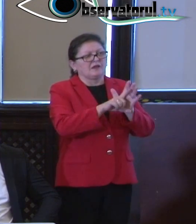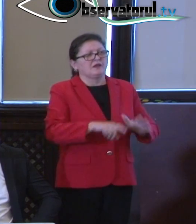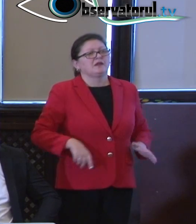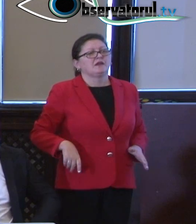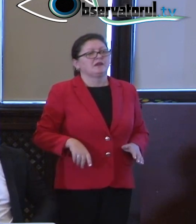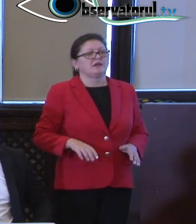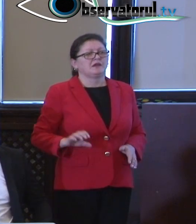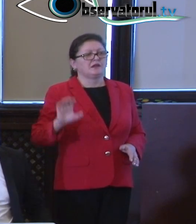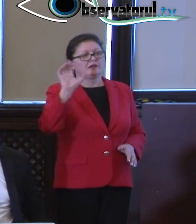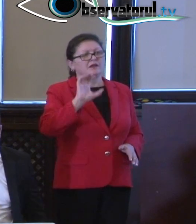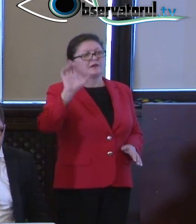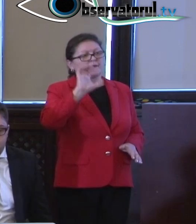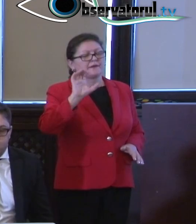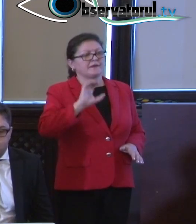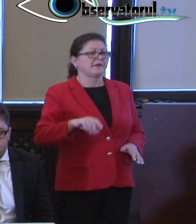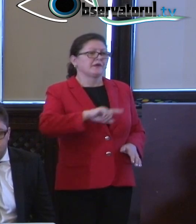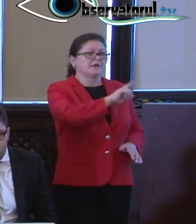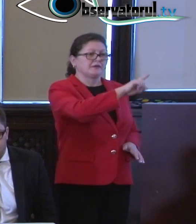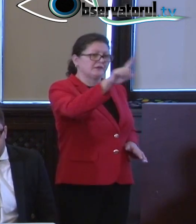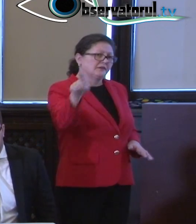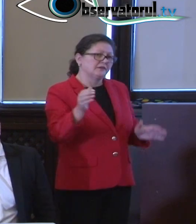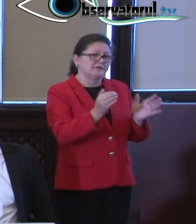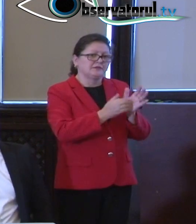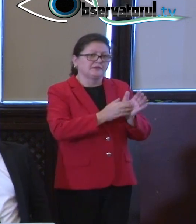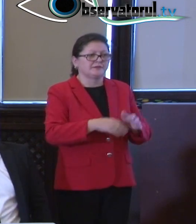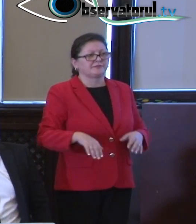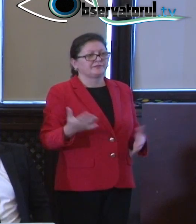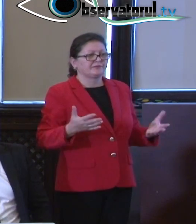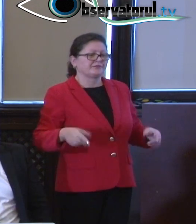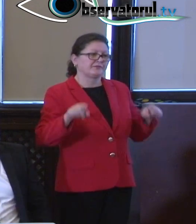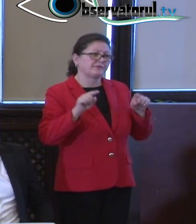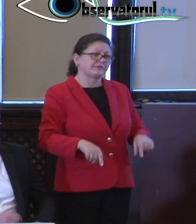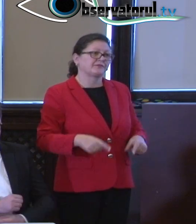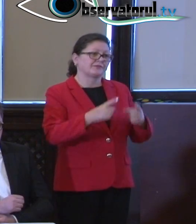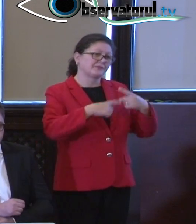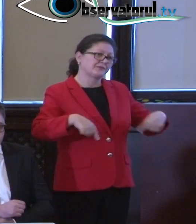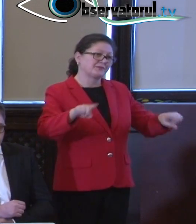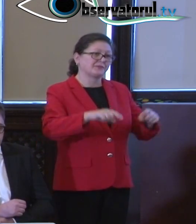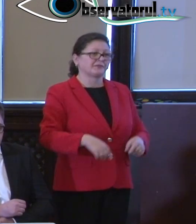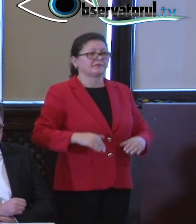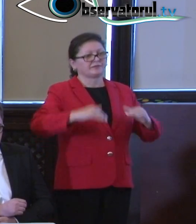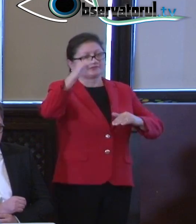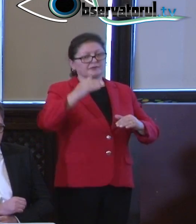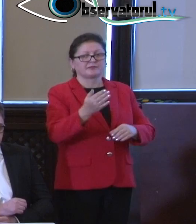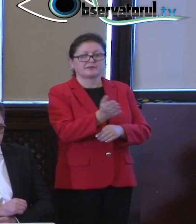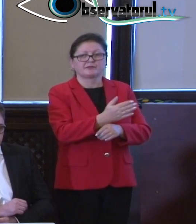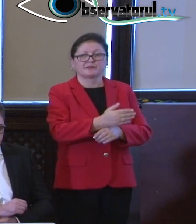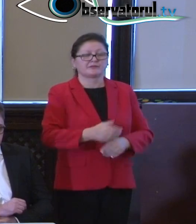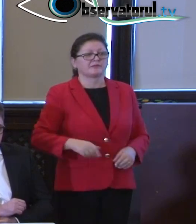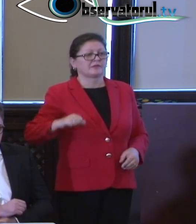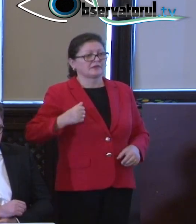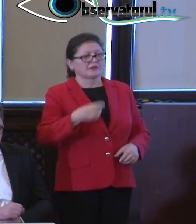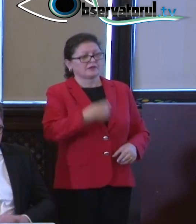nevoile pe care le avem și noi la nivel național. Și spun și noi pentru că sunt un om care lucrează în